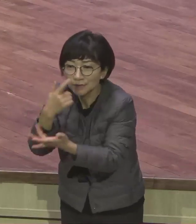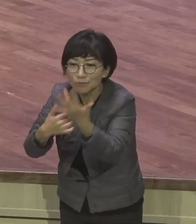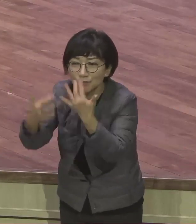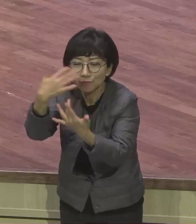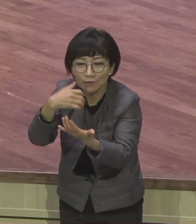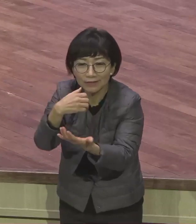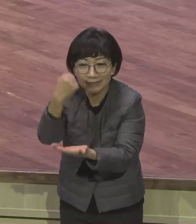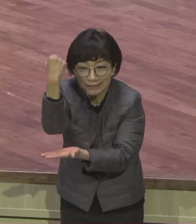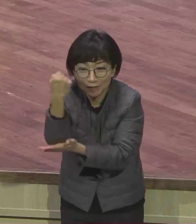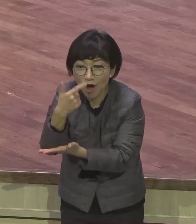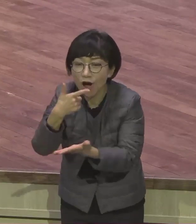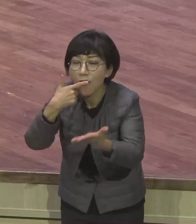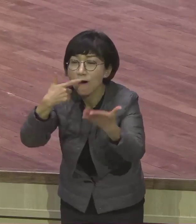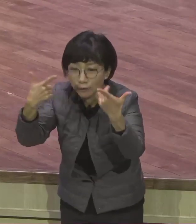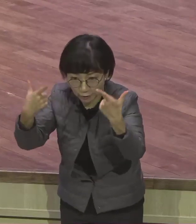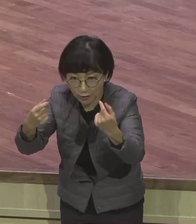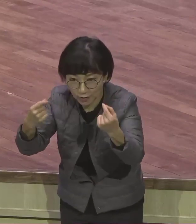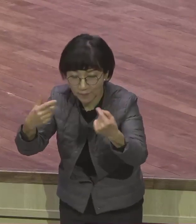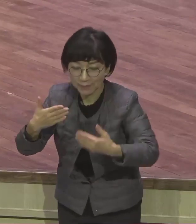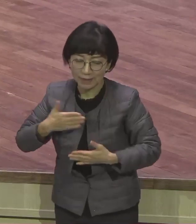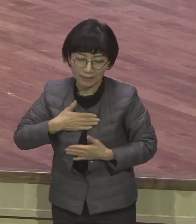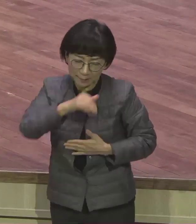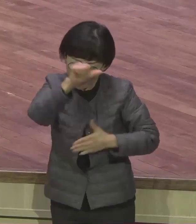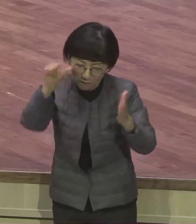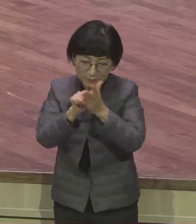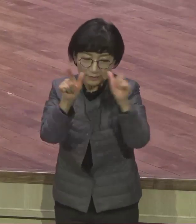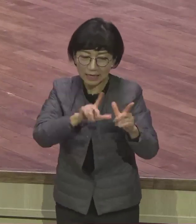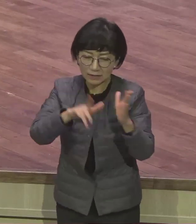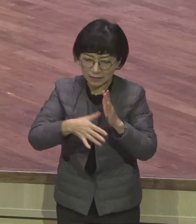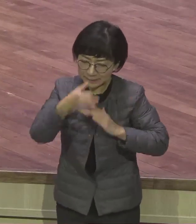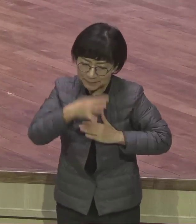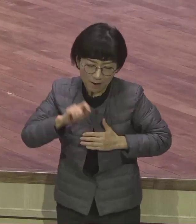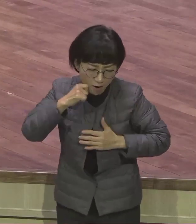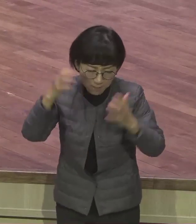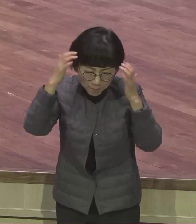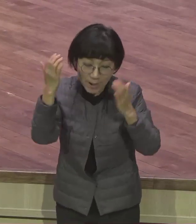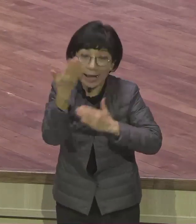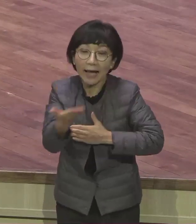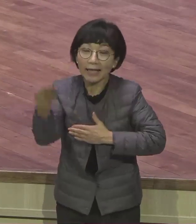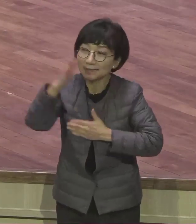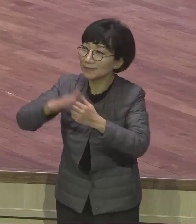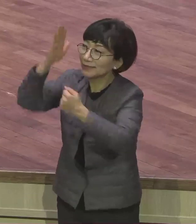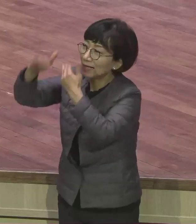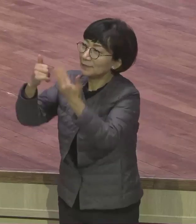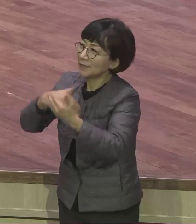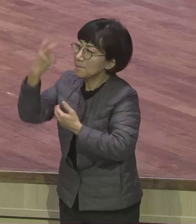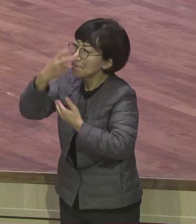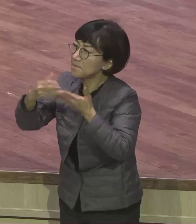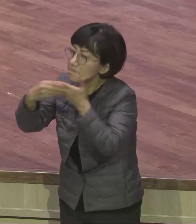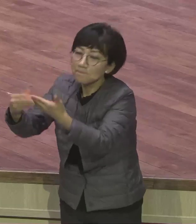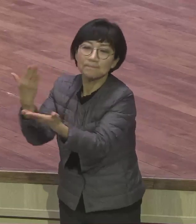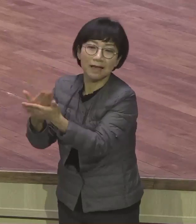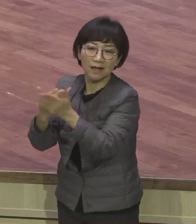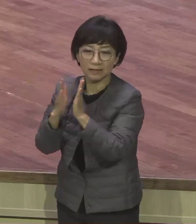하나님 나와 함께 동행하여 조합사사 이러면요 영혼 살고 육신 살고 생활 살고